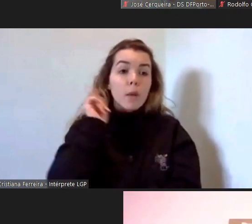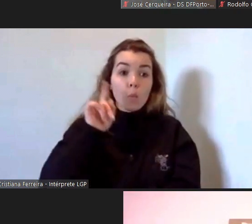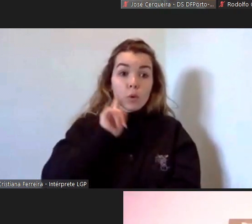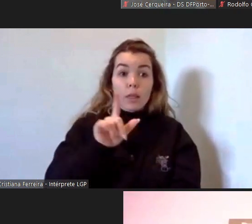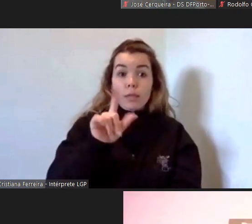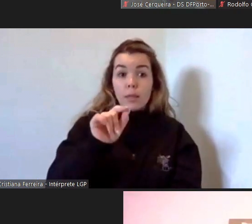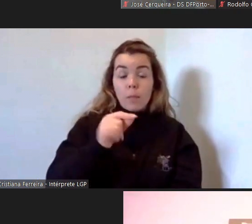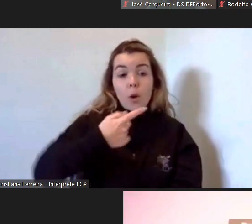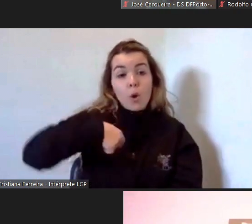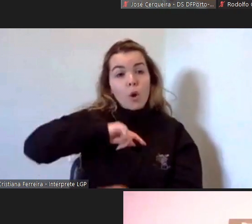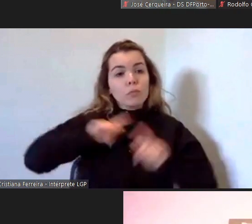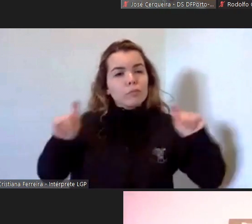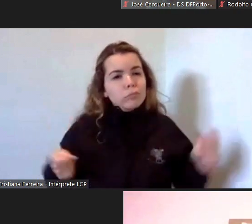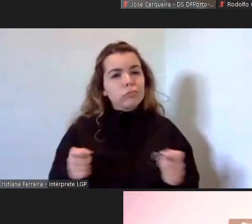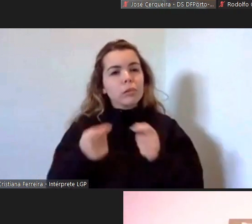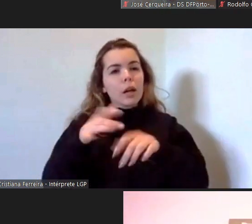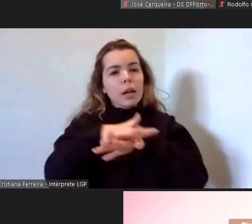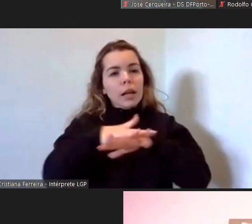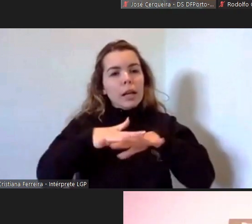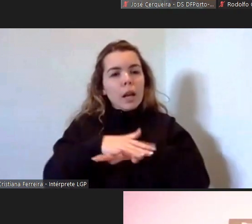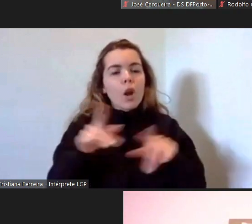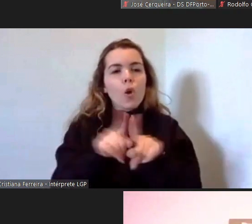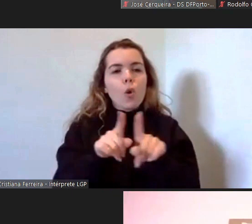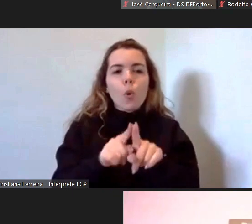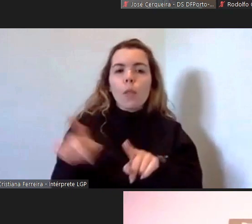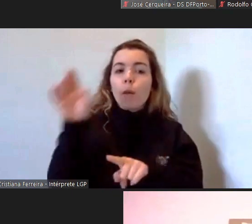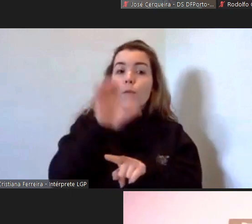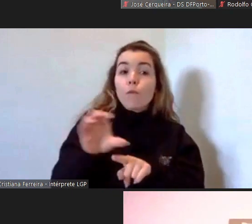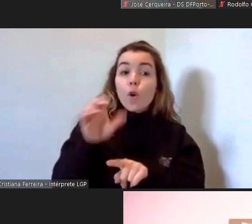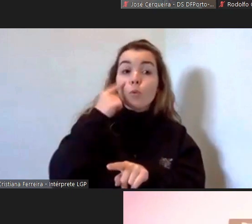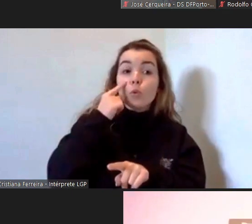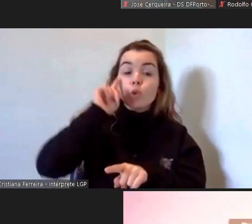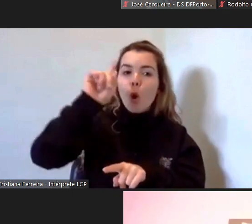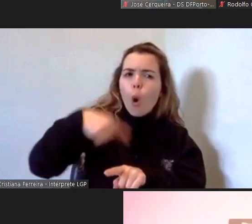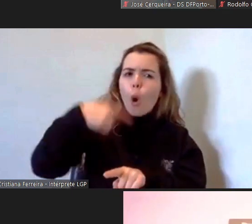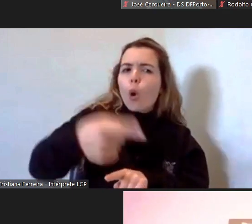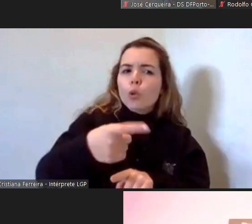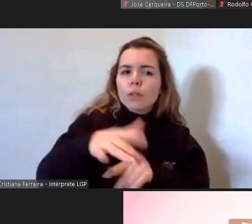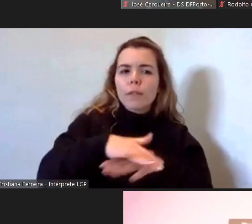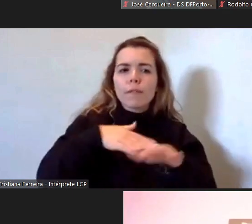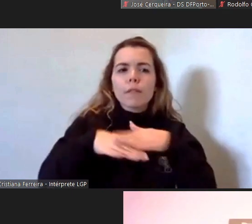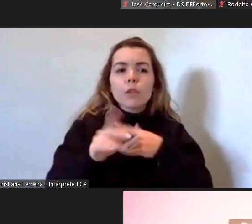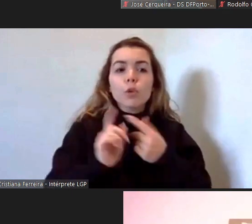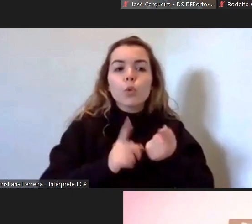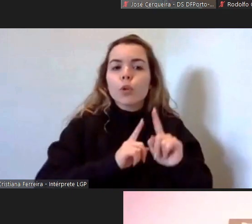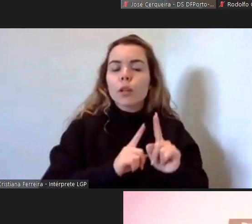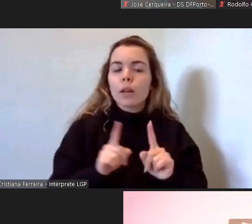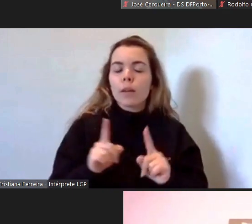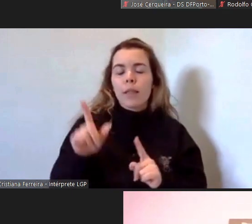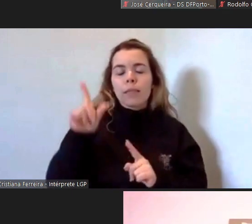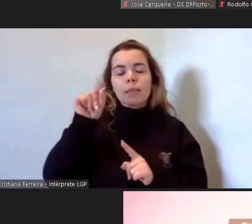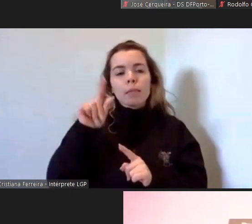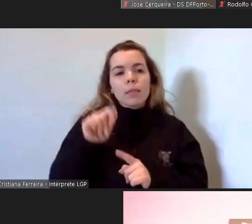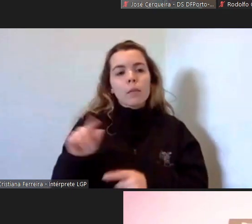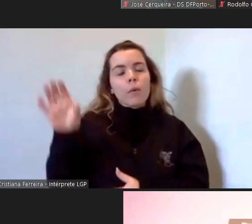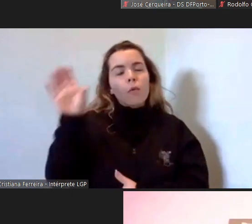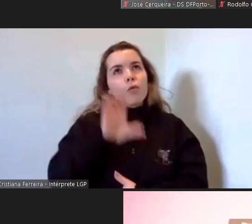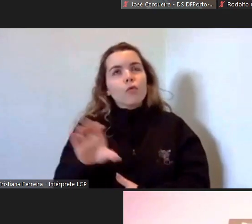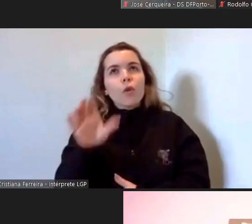promovamos as redes como forma de conhecer aquilo que outros estão a fazer como forma de perceber que há